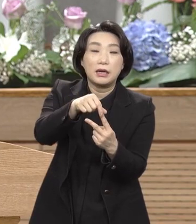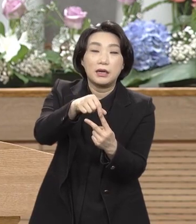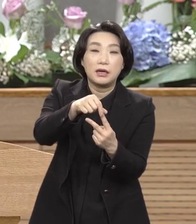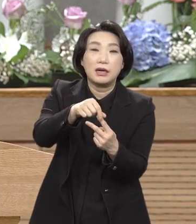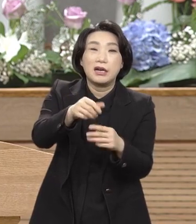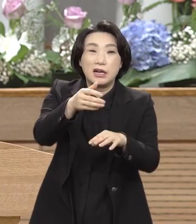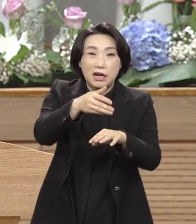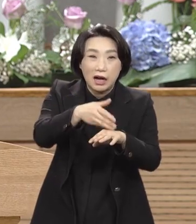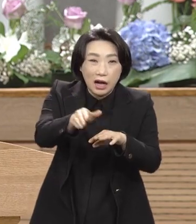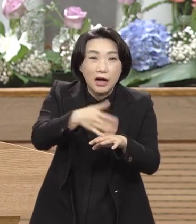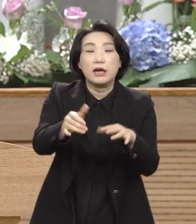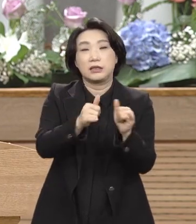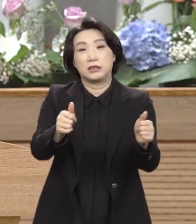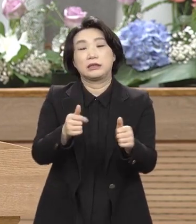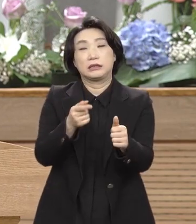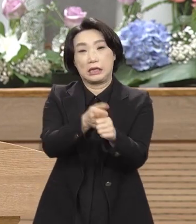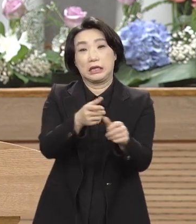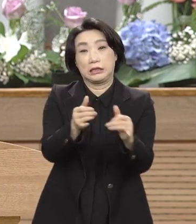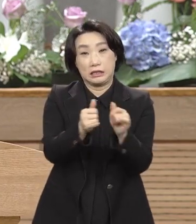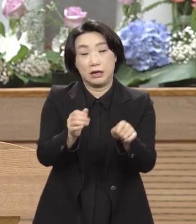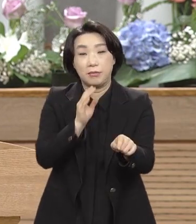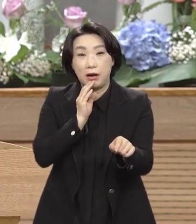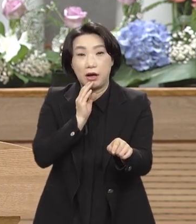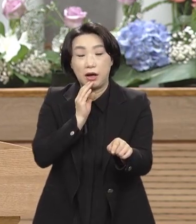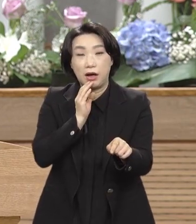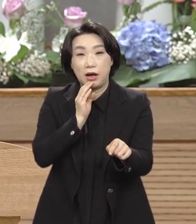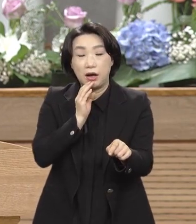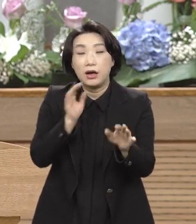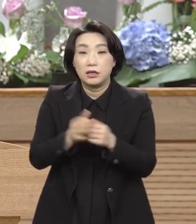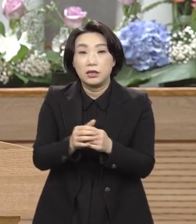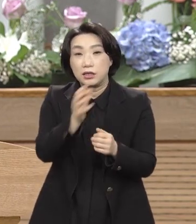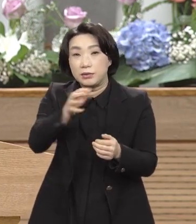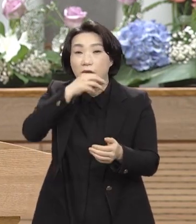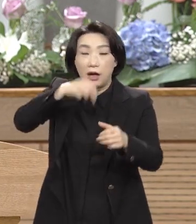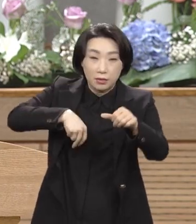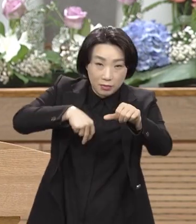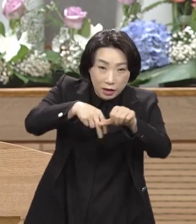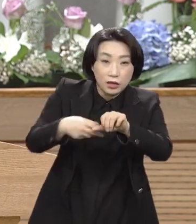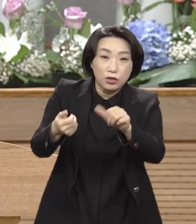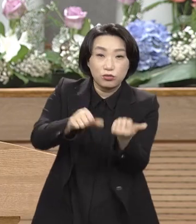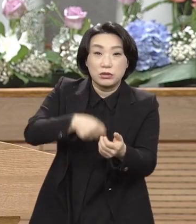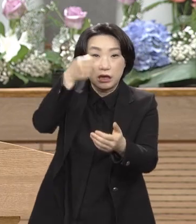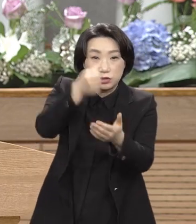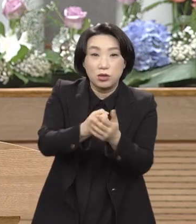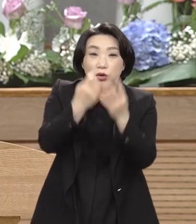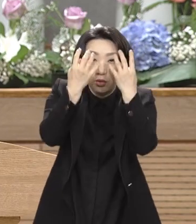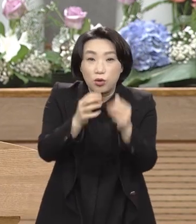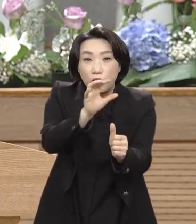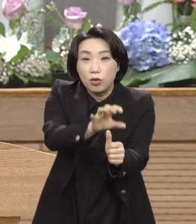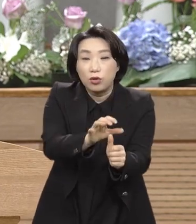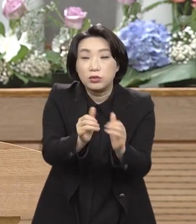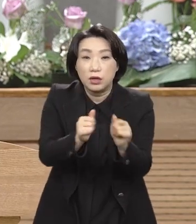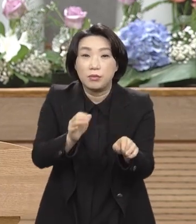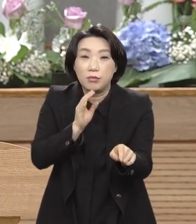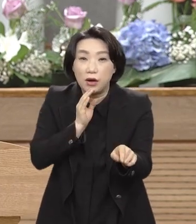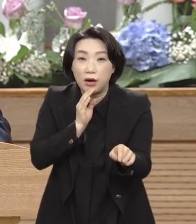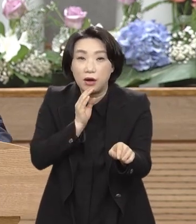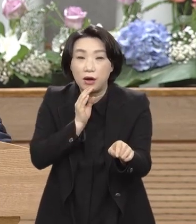살인자여 십자가에 매달아 죽이기로 작정 오게가 둔 사람인데 자